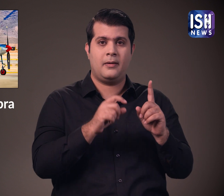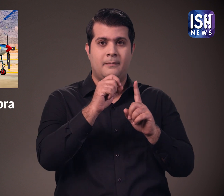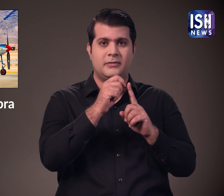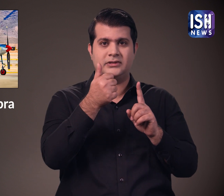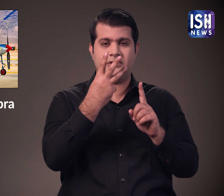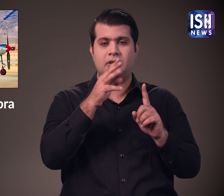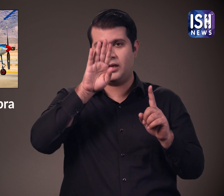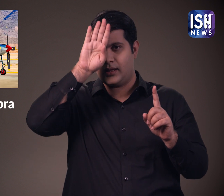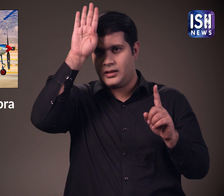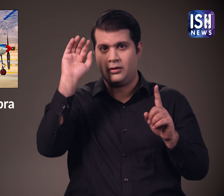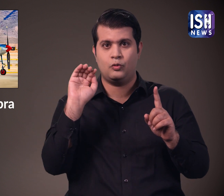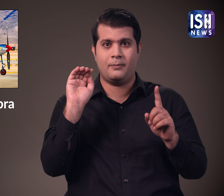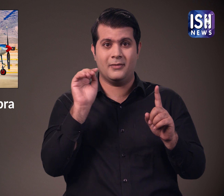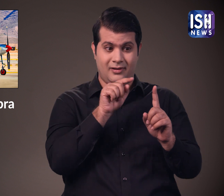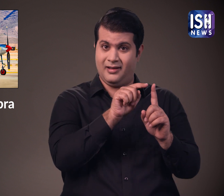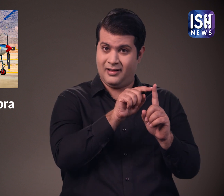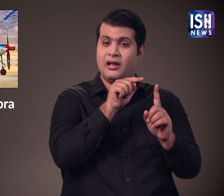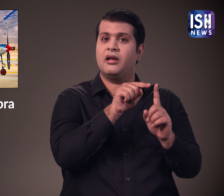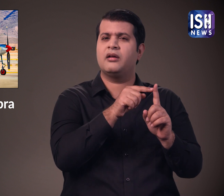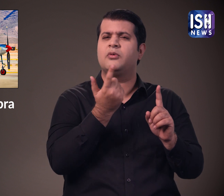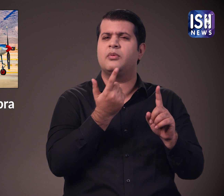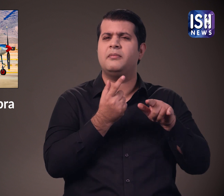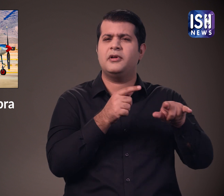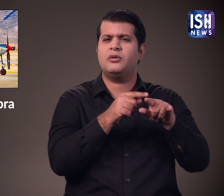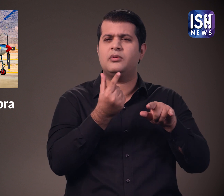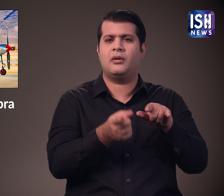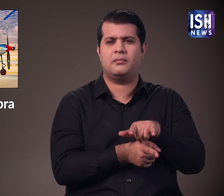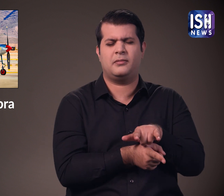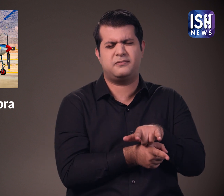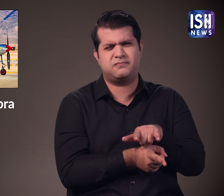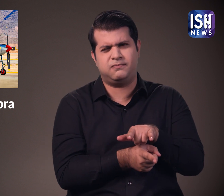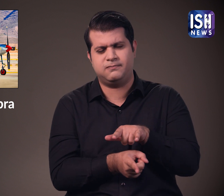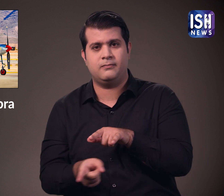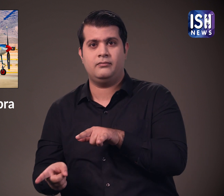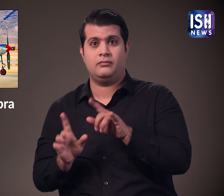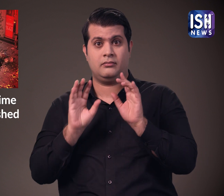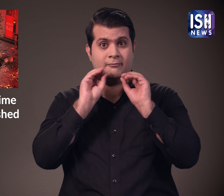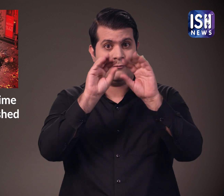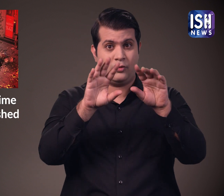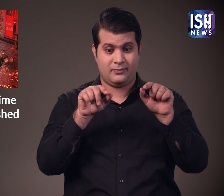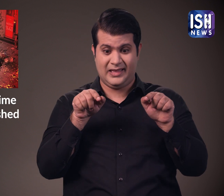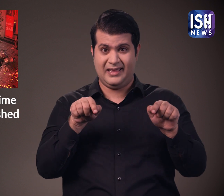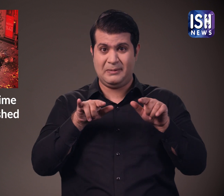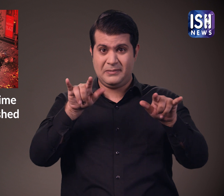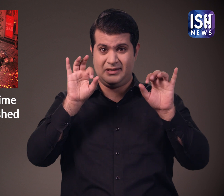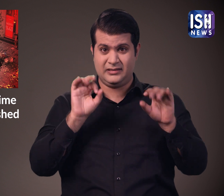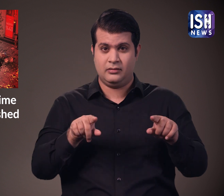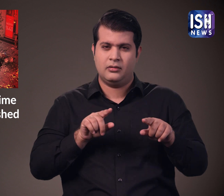-63 किंग कोब्रा एक छोटा लड़ा को विमान है। मैं आपको बता दू, इन